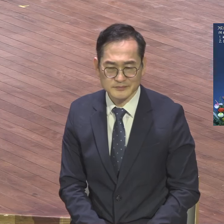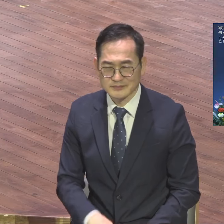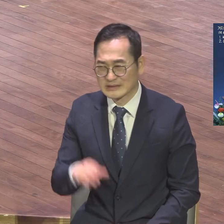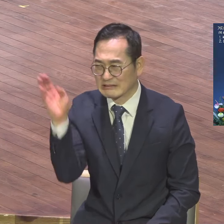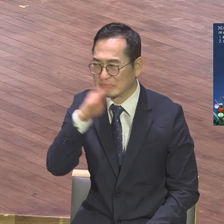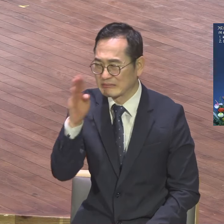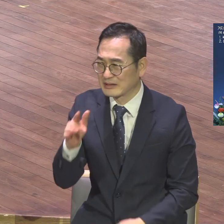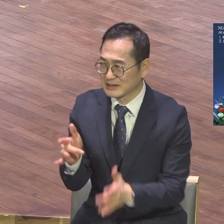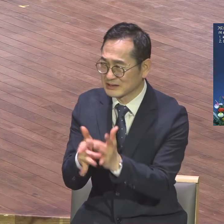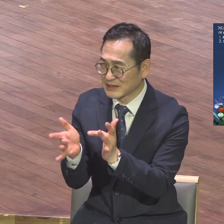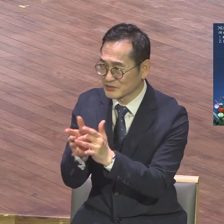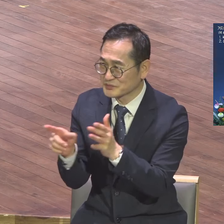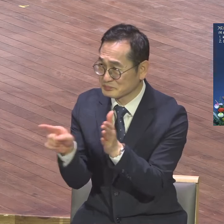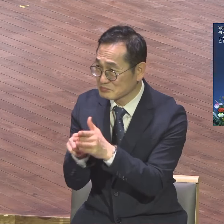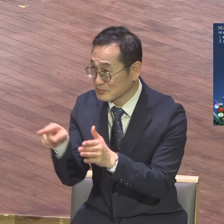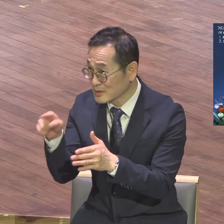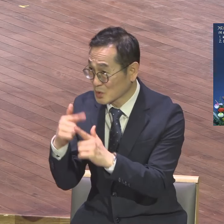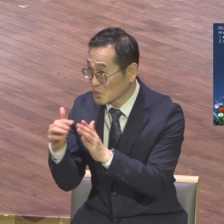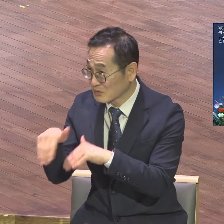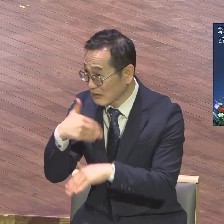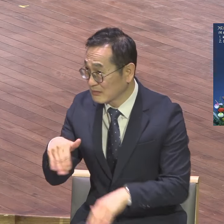가지요. 옆에다. 스스로 피하지요. 전부 다.